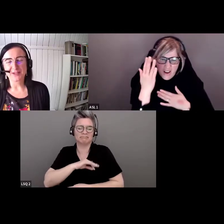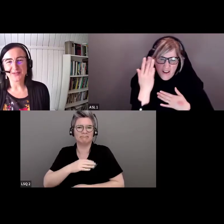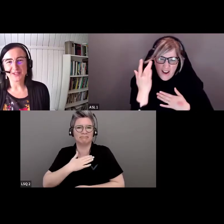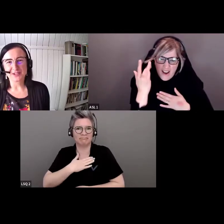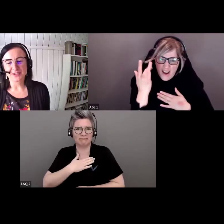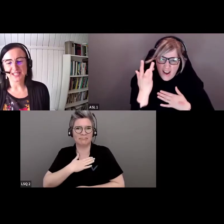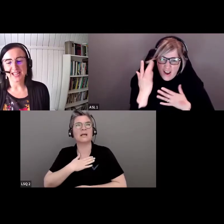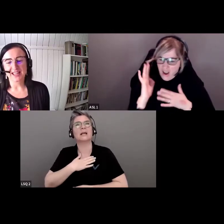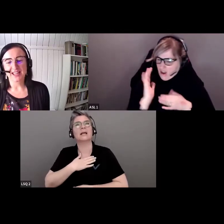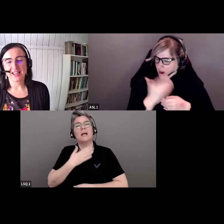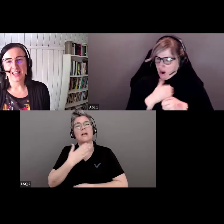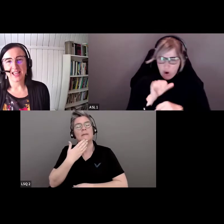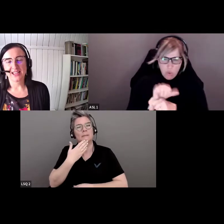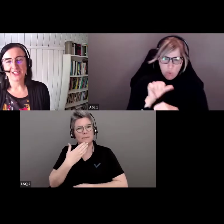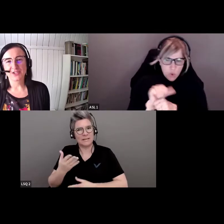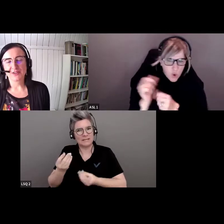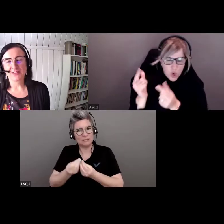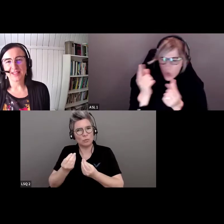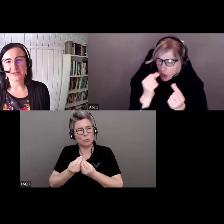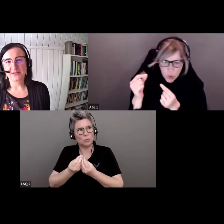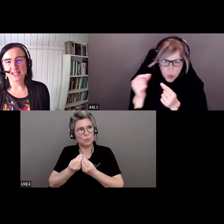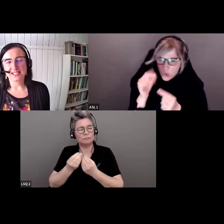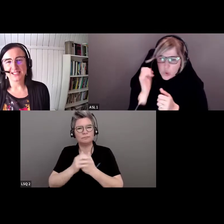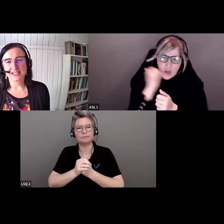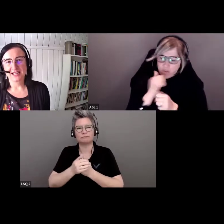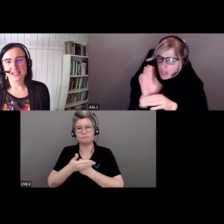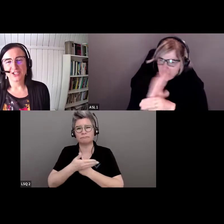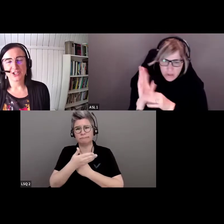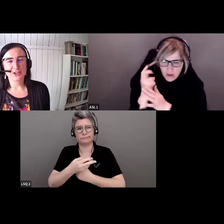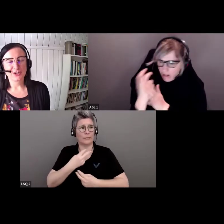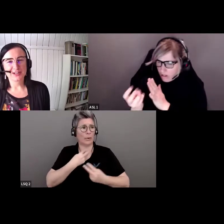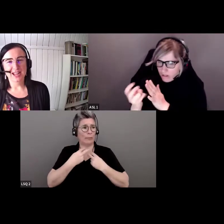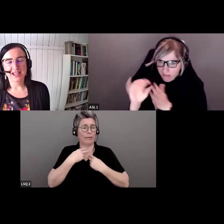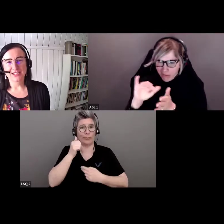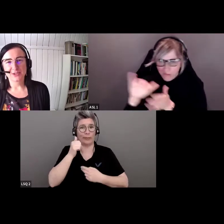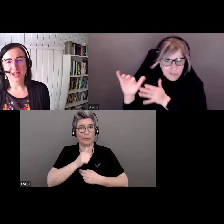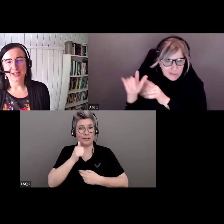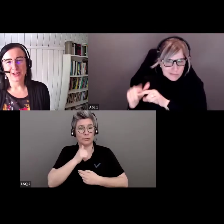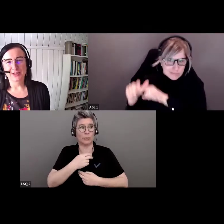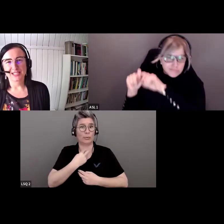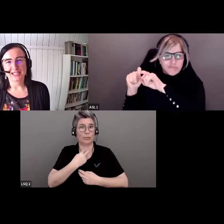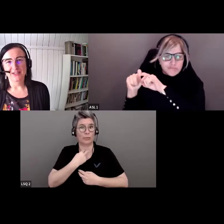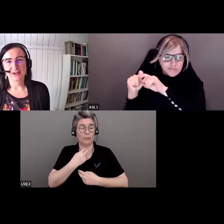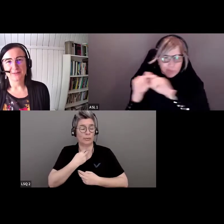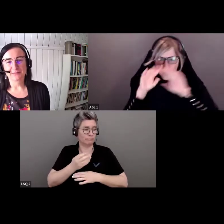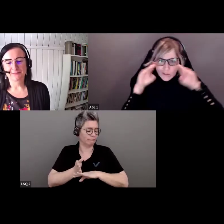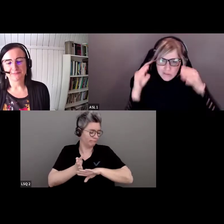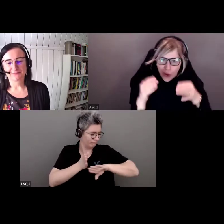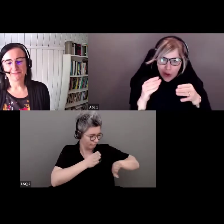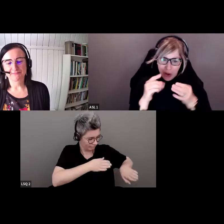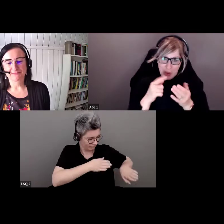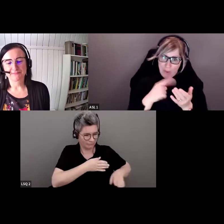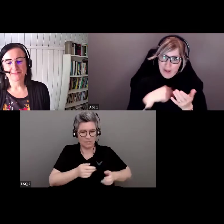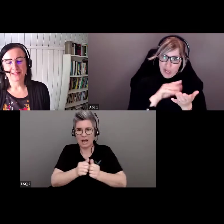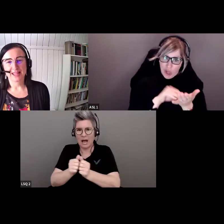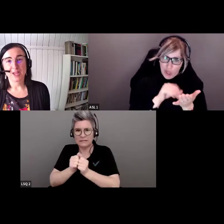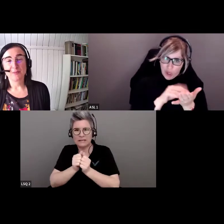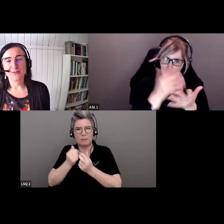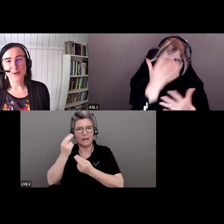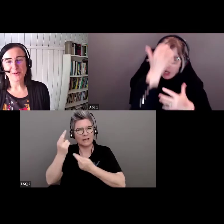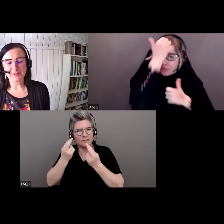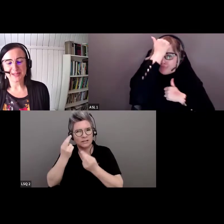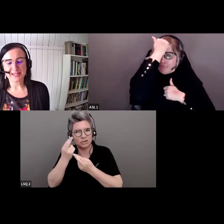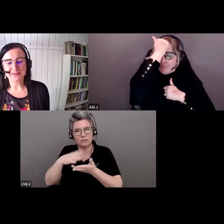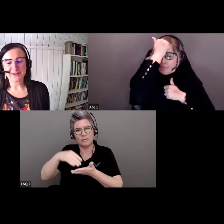Merci de mettre de côté ce qui vous occupe tous les jours pour réfléchir avec nous à ce que nous pouvons